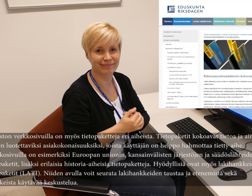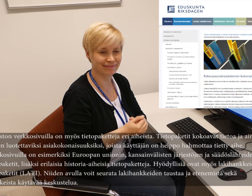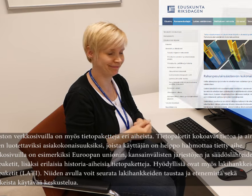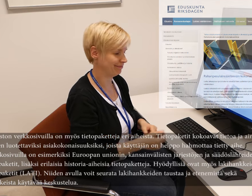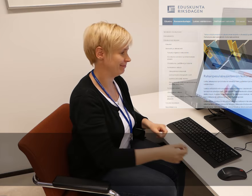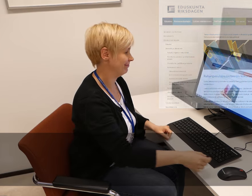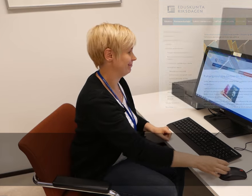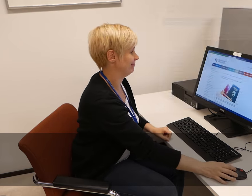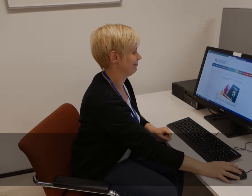keskustelua.